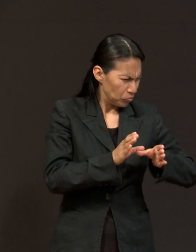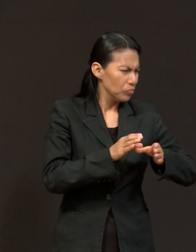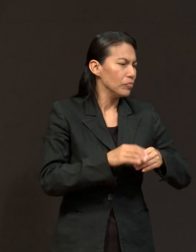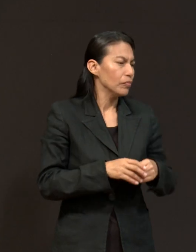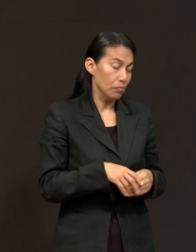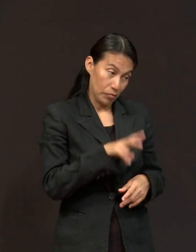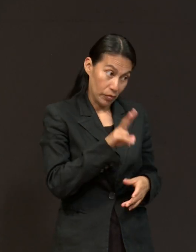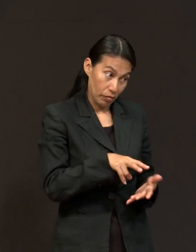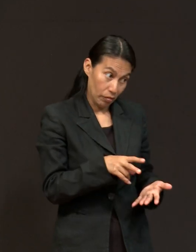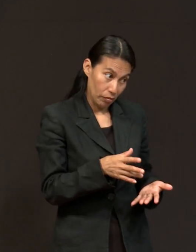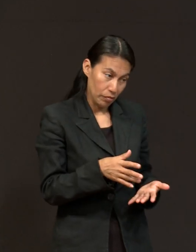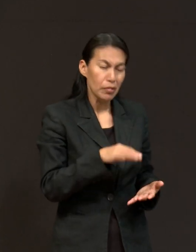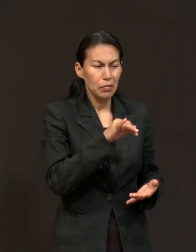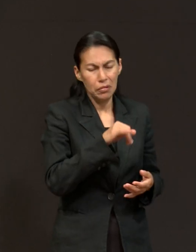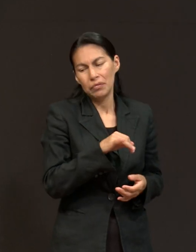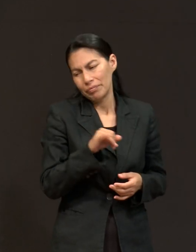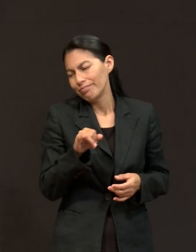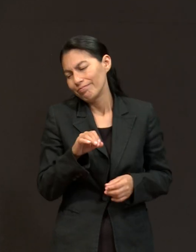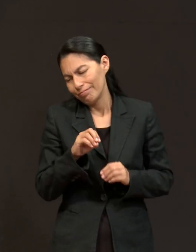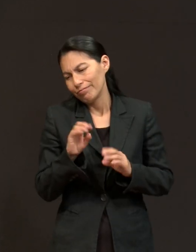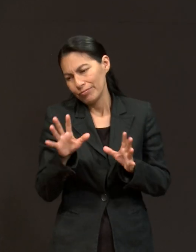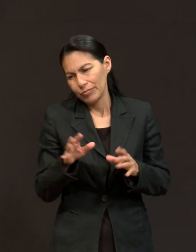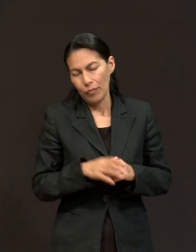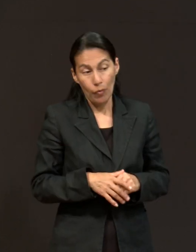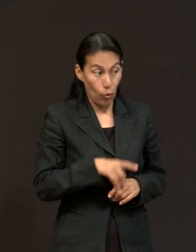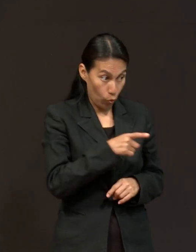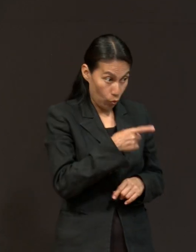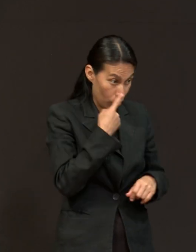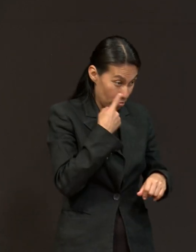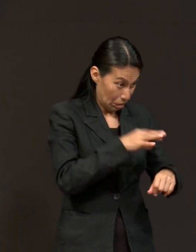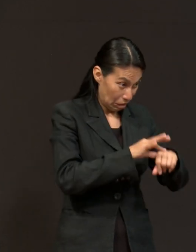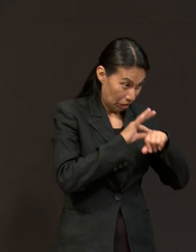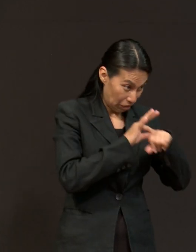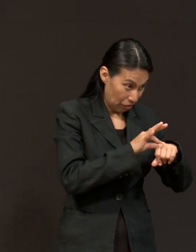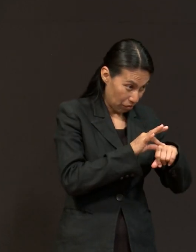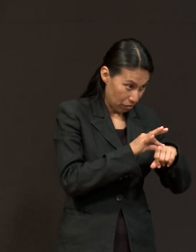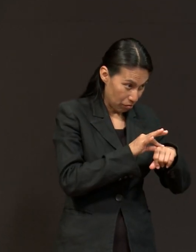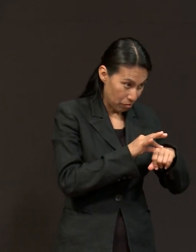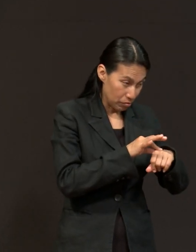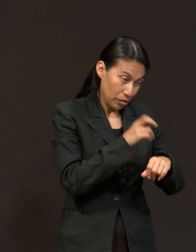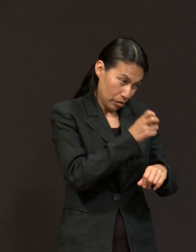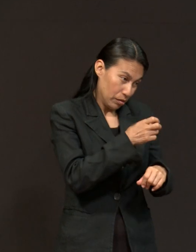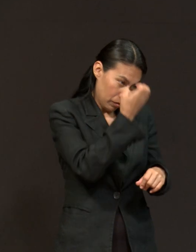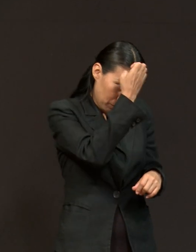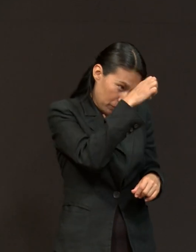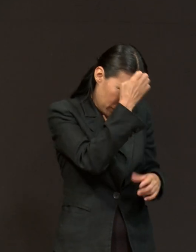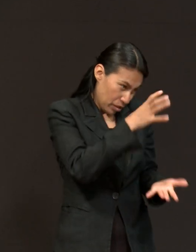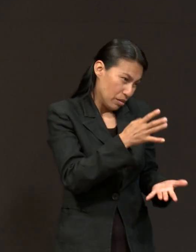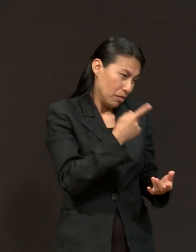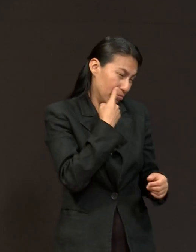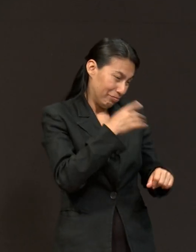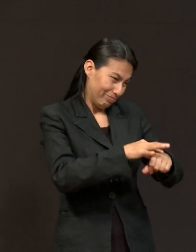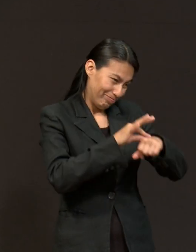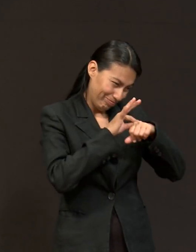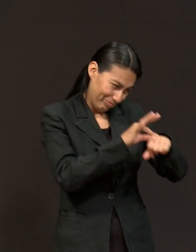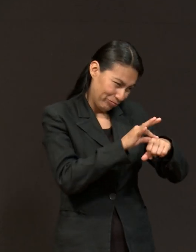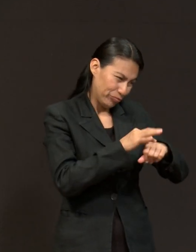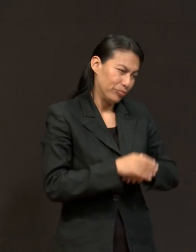lo que él es, ¿no es cierto? Entonces todo lo pudiste constatar, digámoslo así, porque esa es la experiencia, constatar